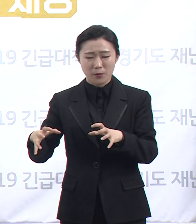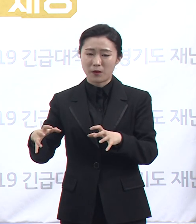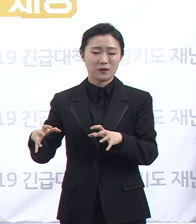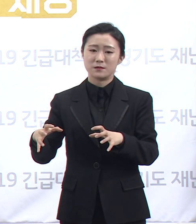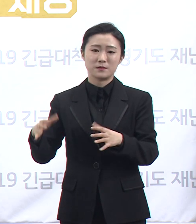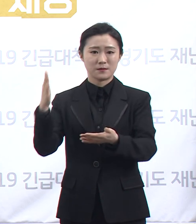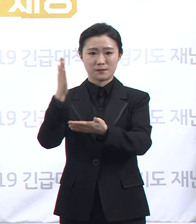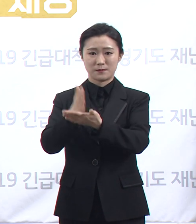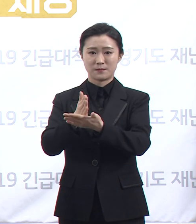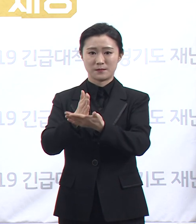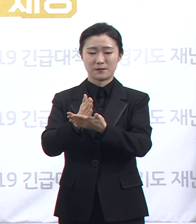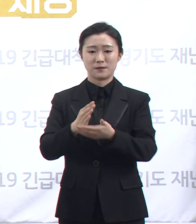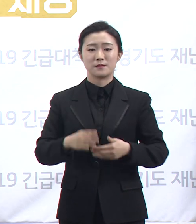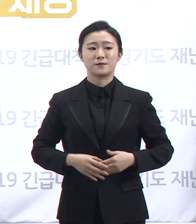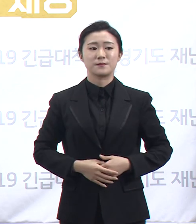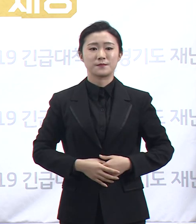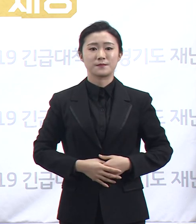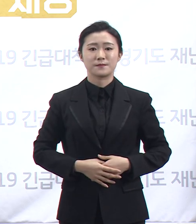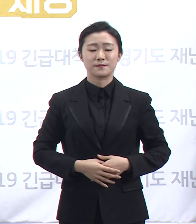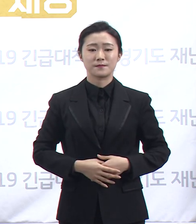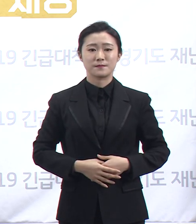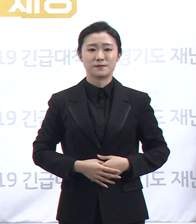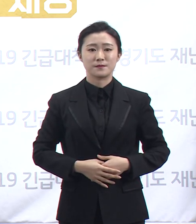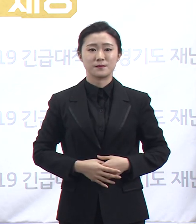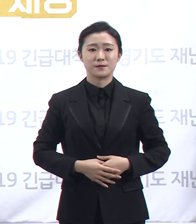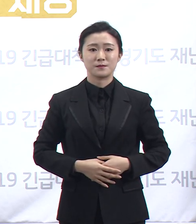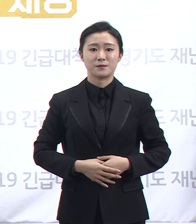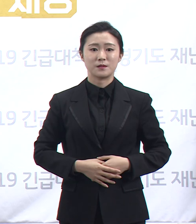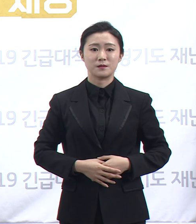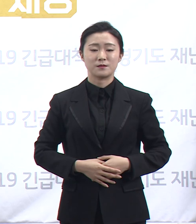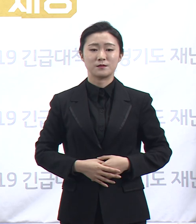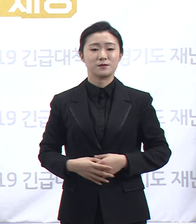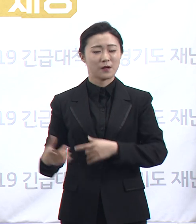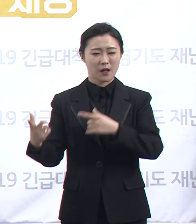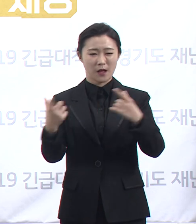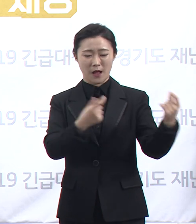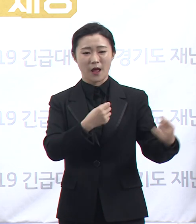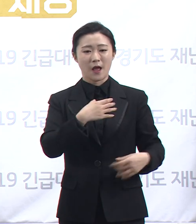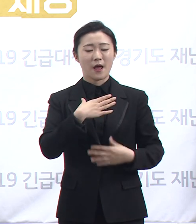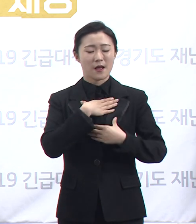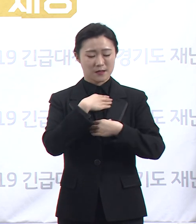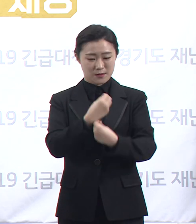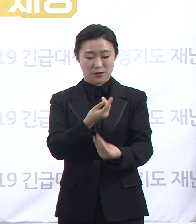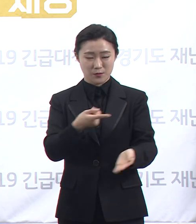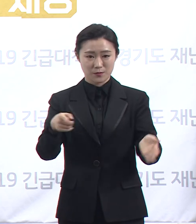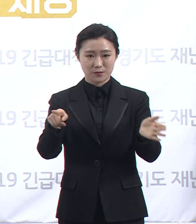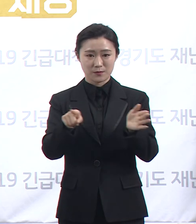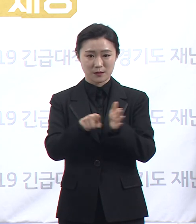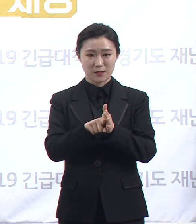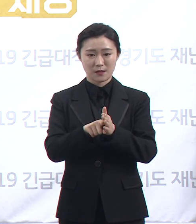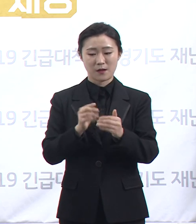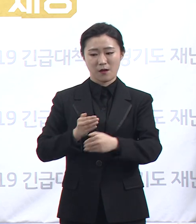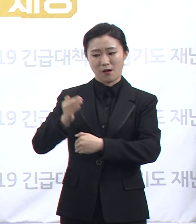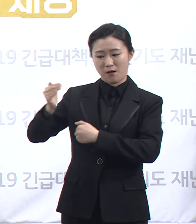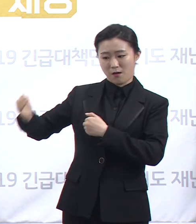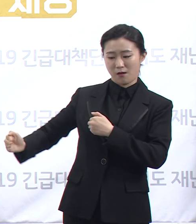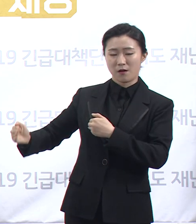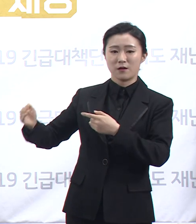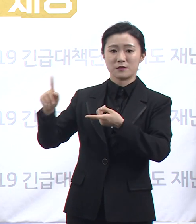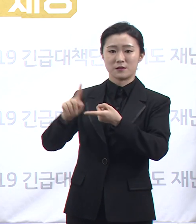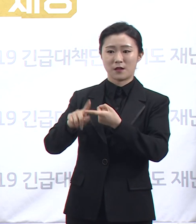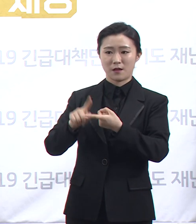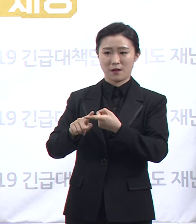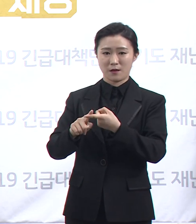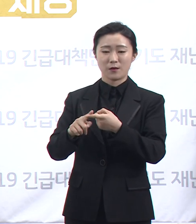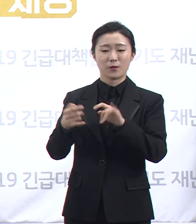자제하는 등 우리 모두의 안전을 위해 다시 한 번 더 강력한 물리적 거리두기에 적극 협조해주시길